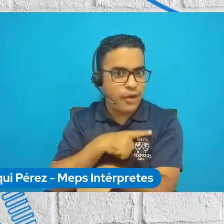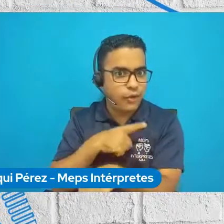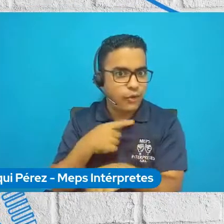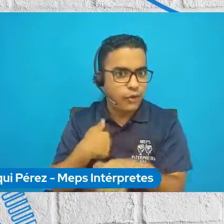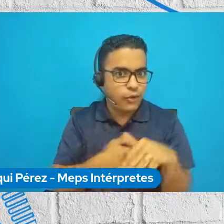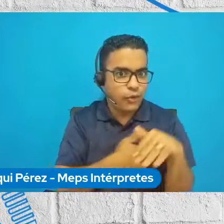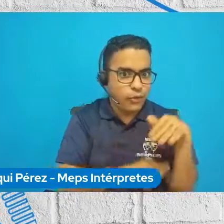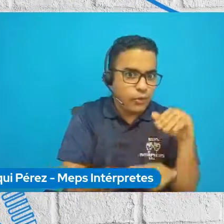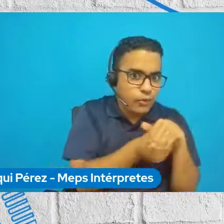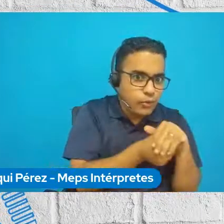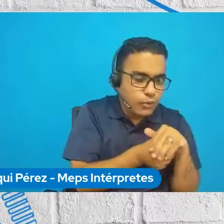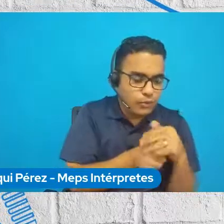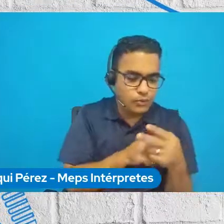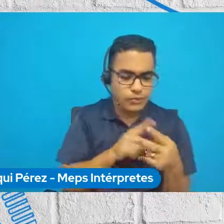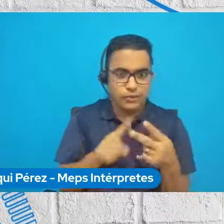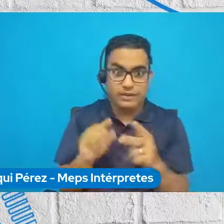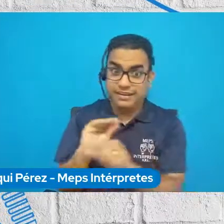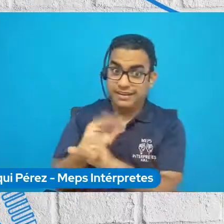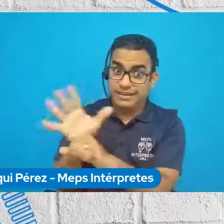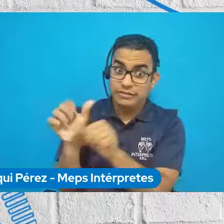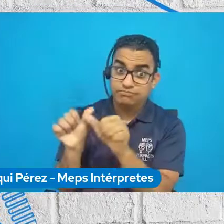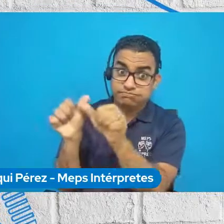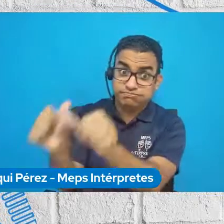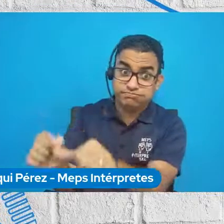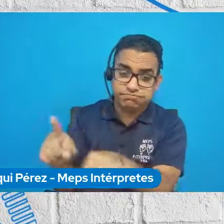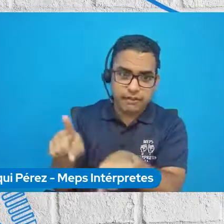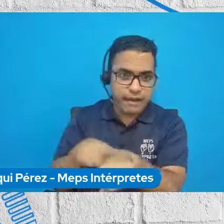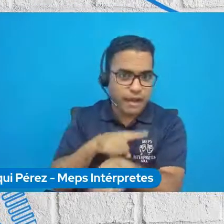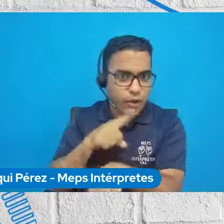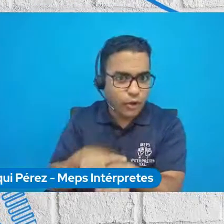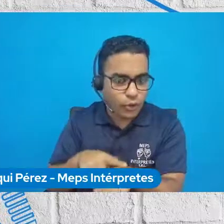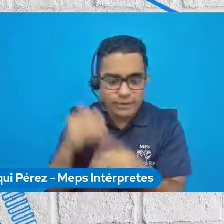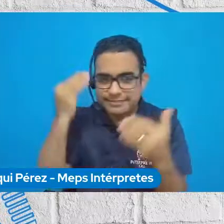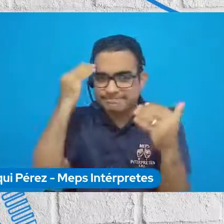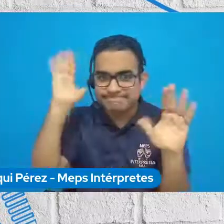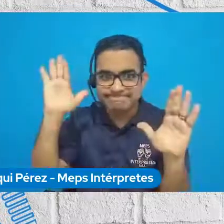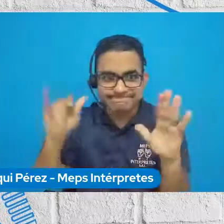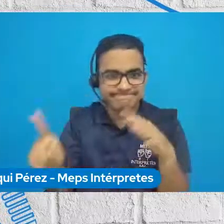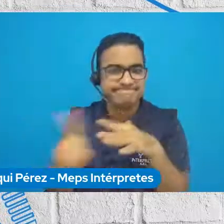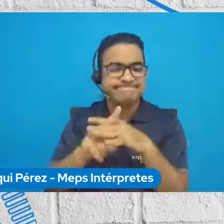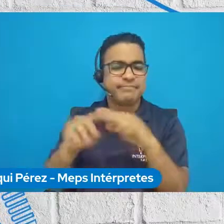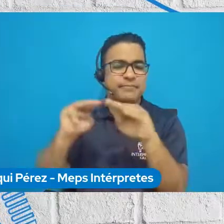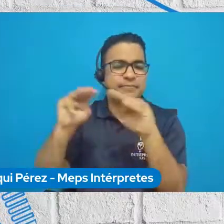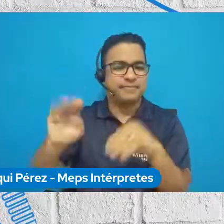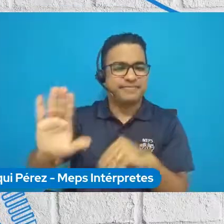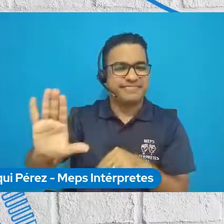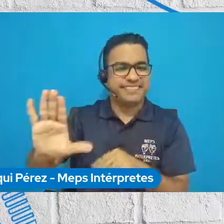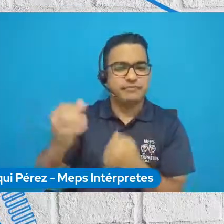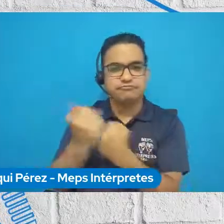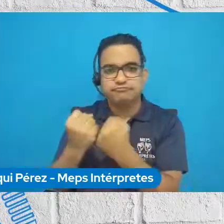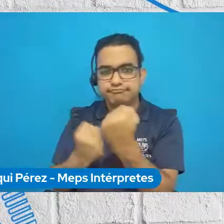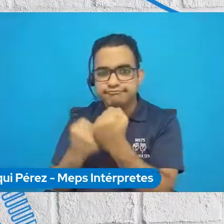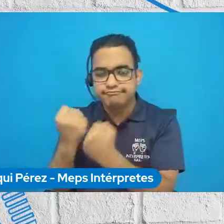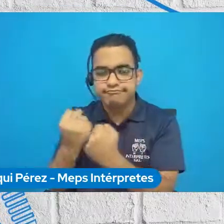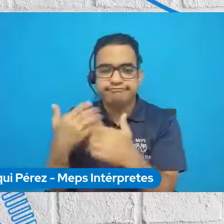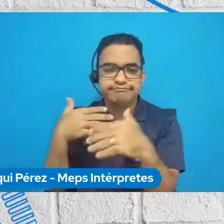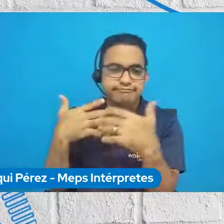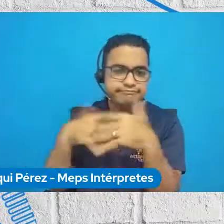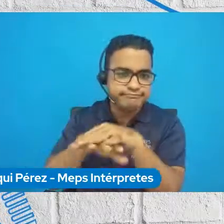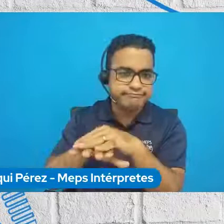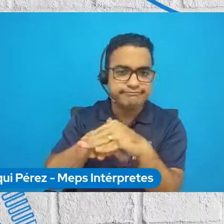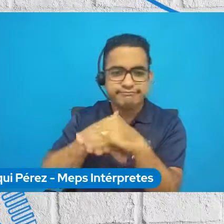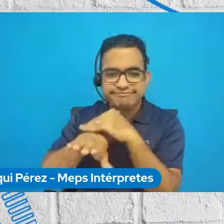pandemia, fue que surgió la oportunidad de brindar apoyo al Ministerio de Inclusión Social y Desarrollo del gobierno peruano,